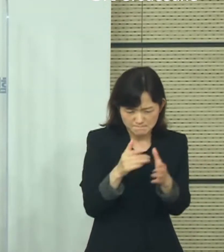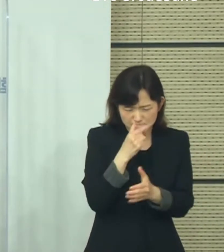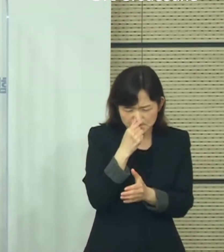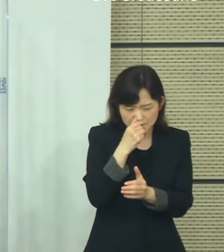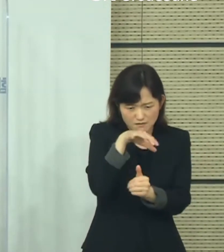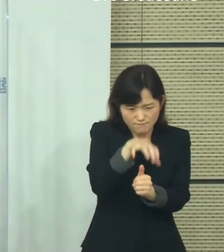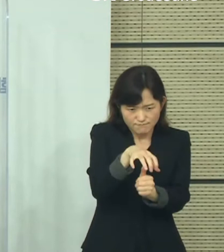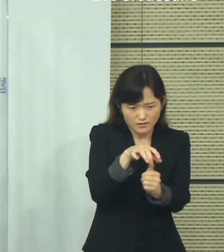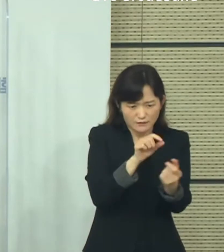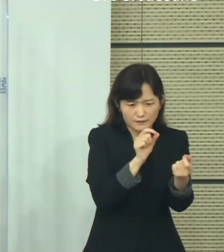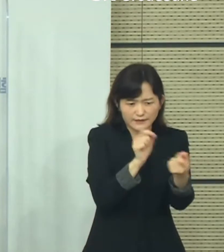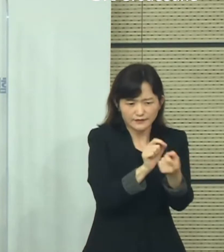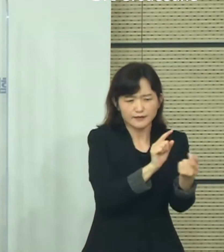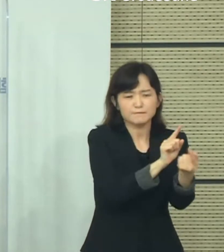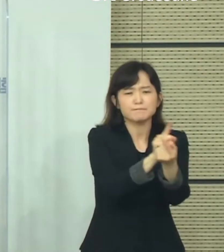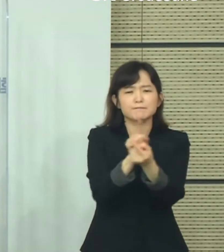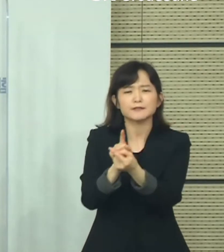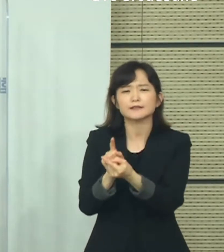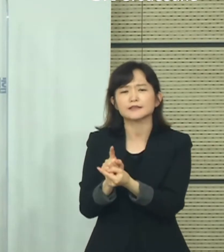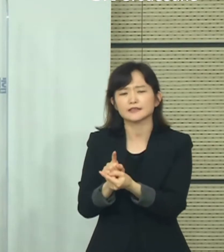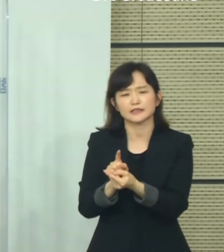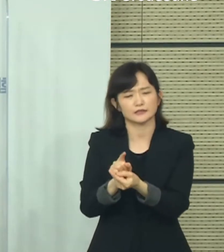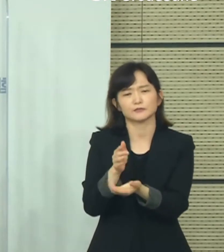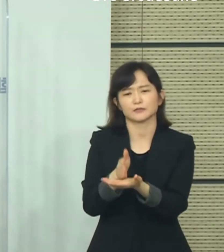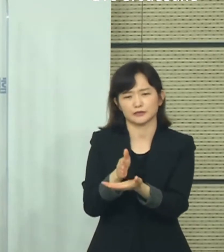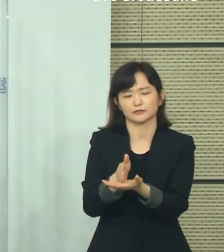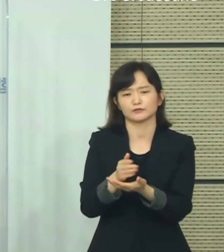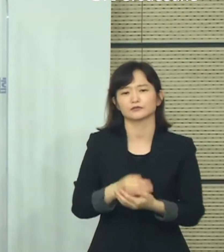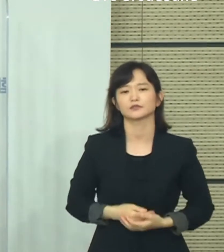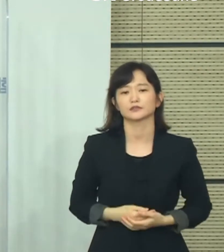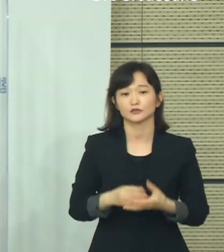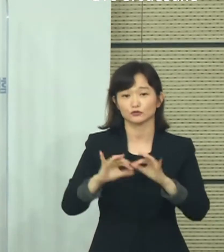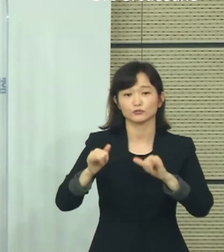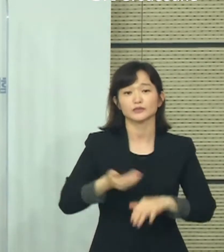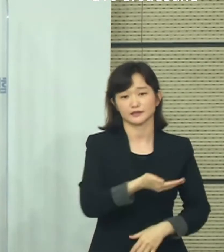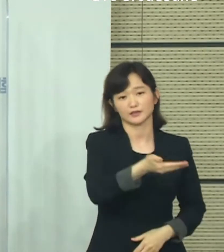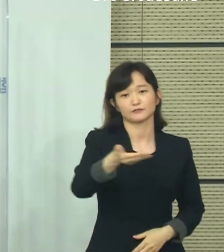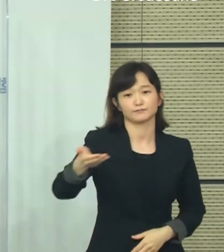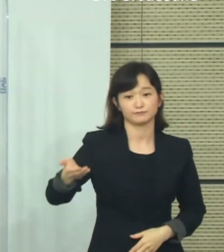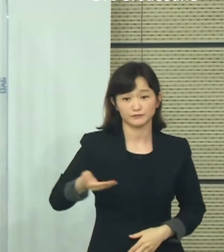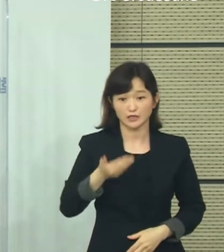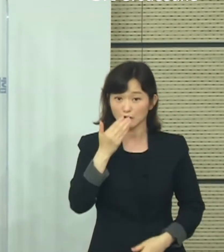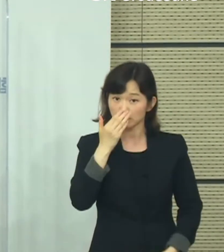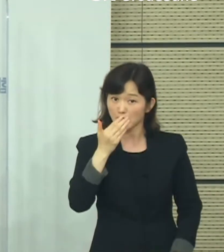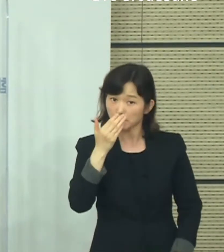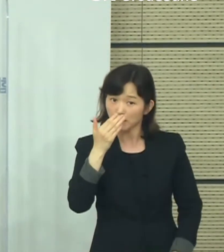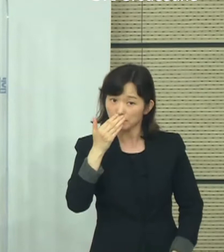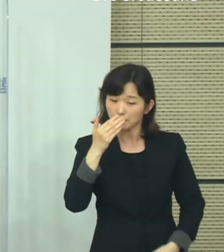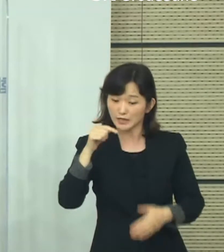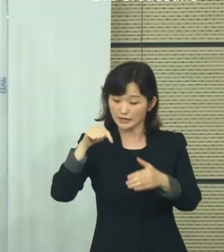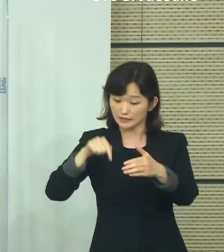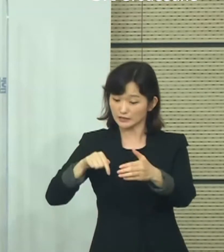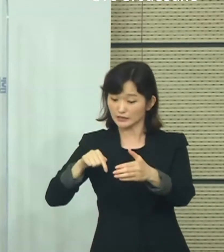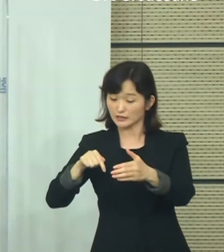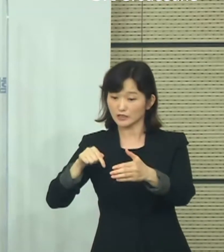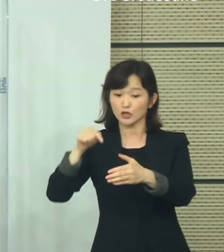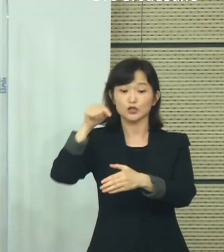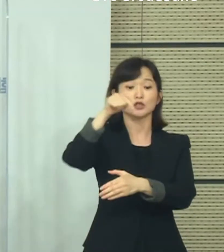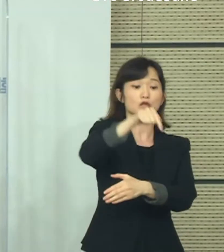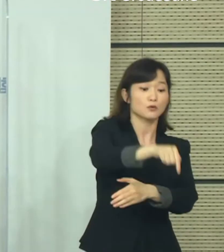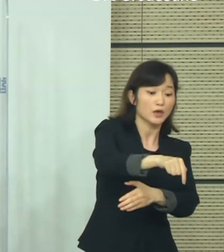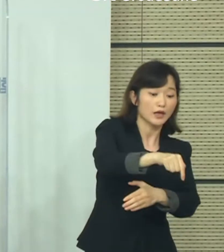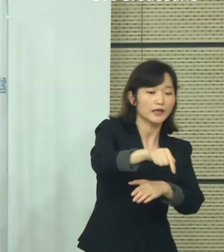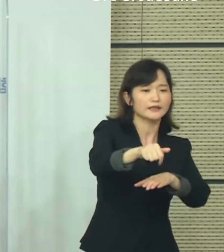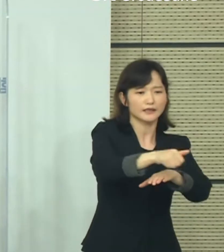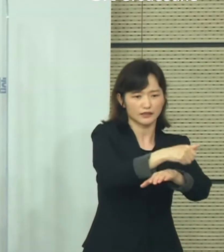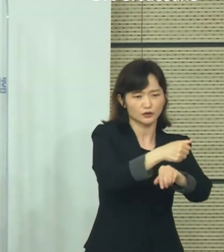밀접하게 접촉하는 것을 피하는 것입니다. 국민 여러분께서는 가능한 실내를 실외를 활용해